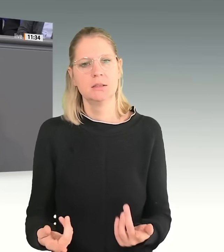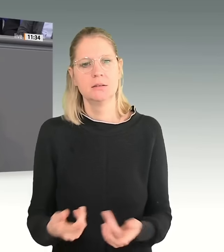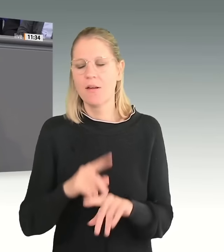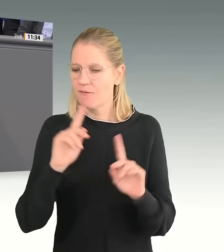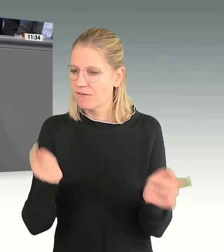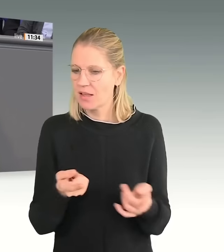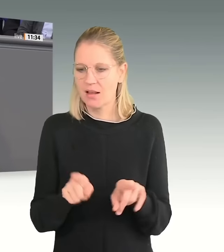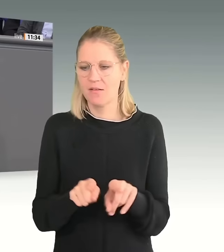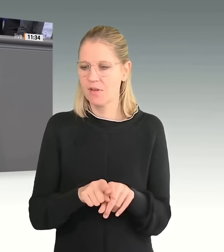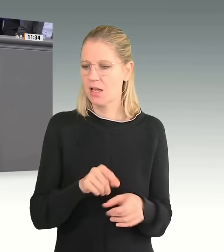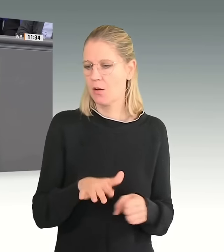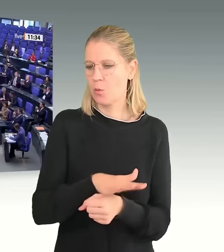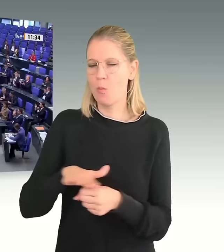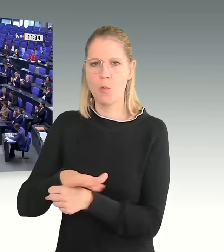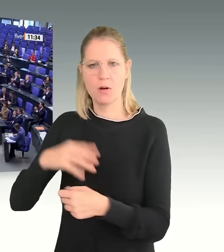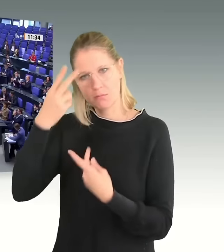jetzt ein Ende geben.